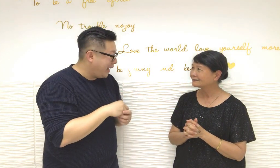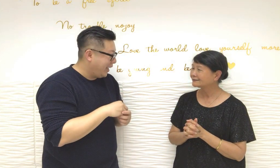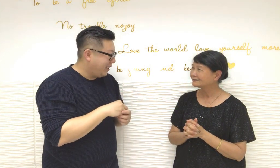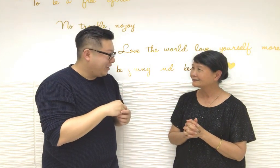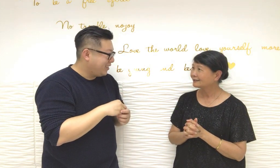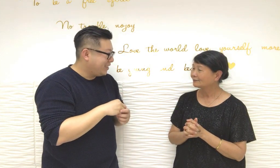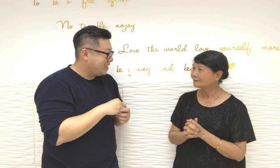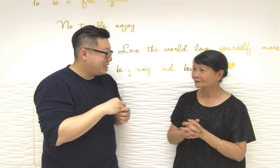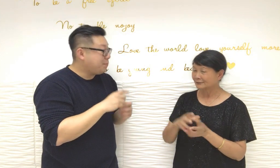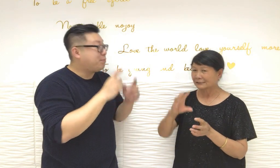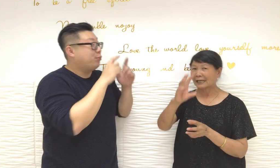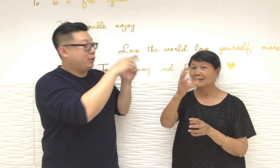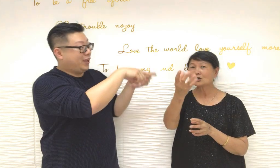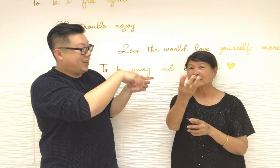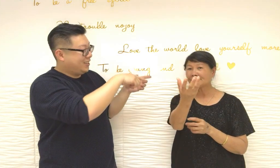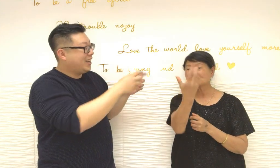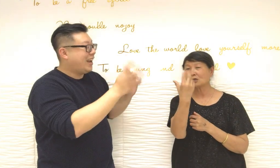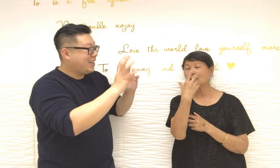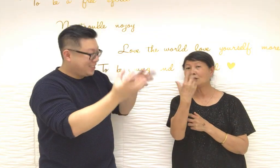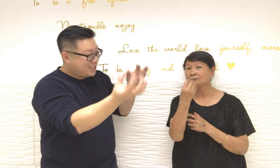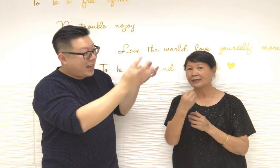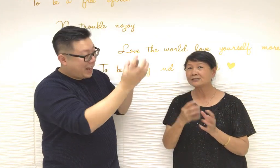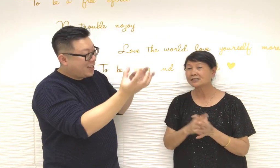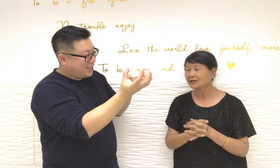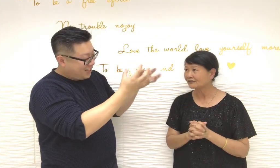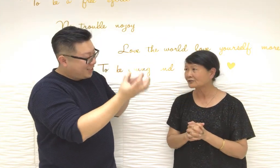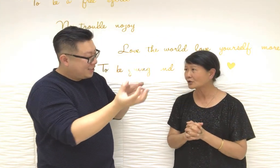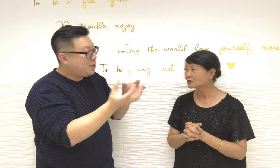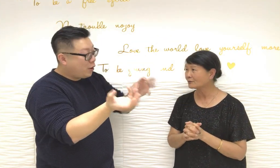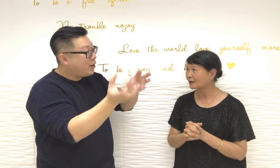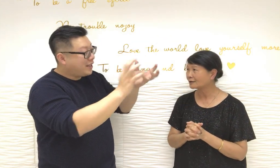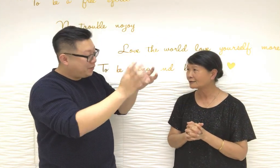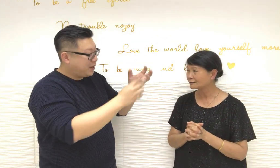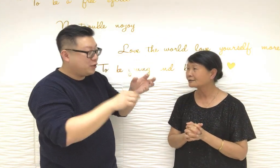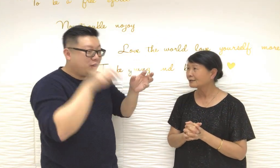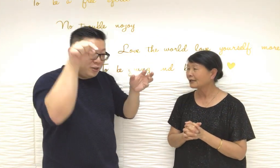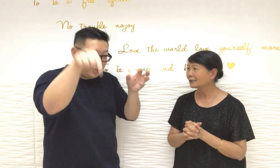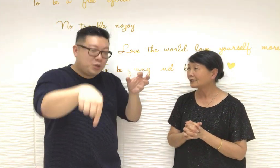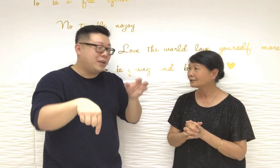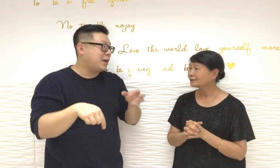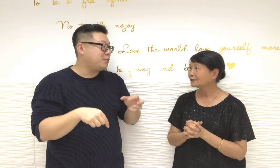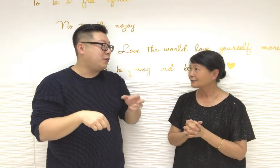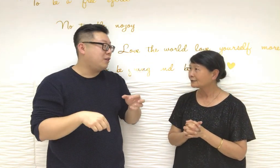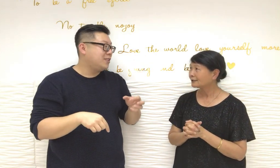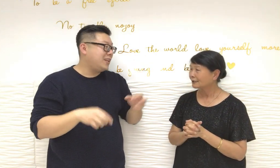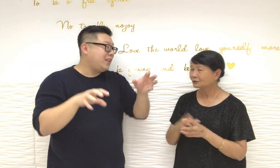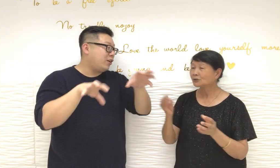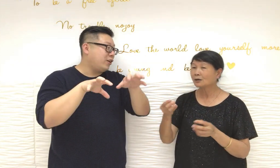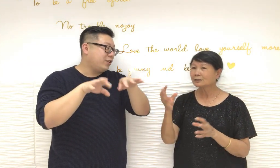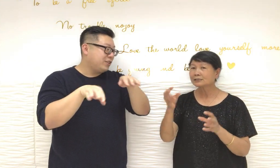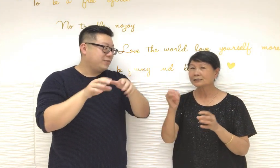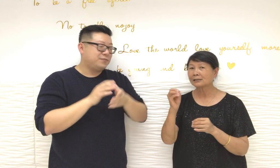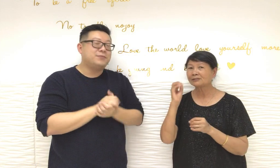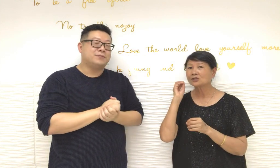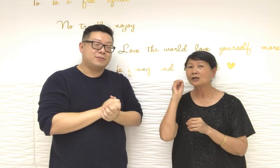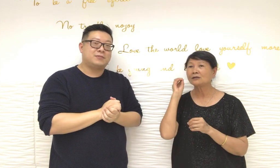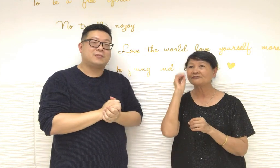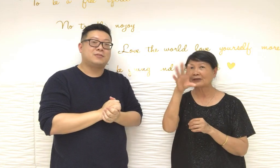你你的大笨象向你先來肥水對你就肥水了對如果這個大笨象是肥